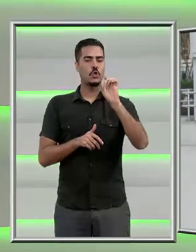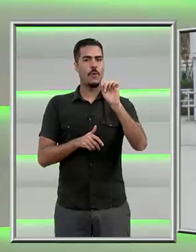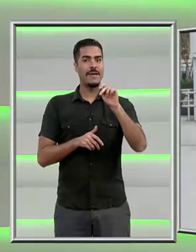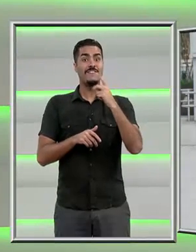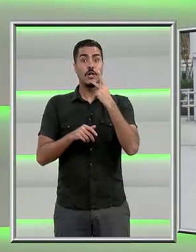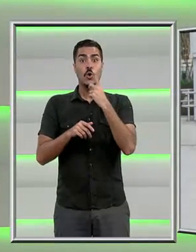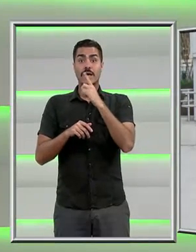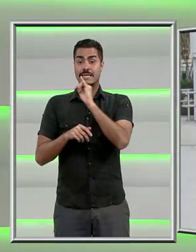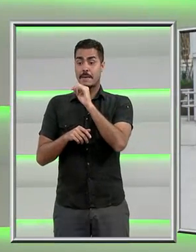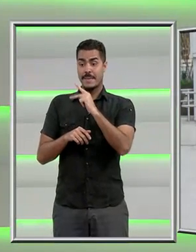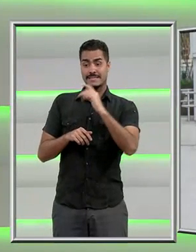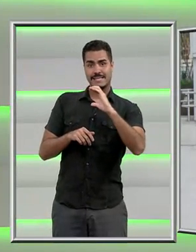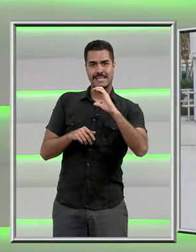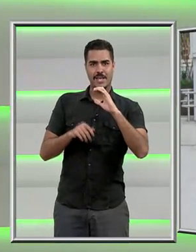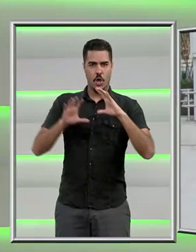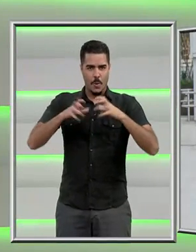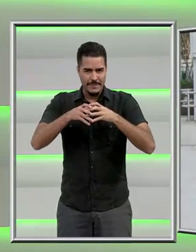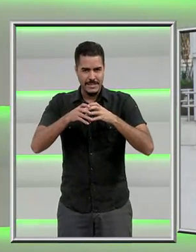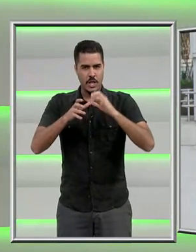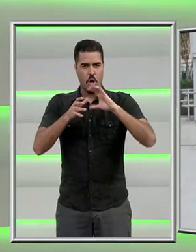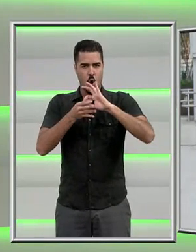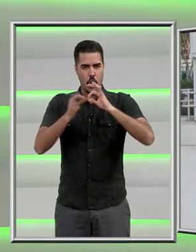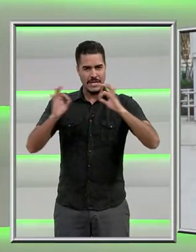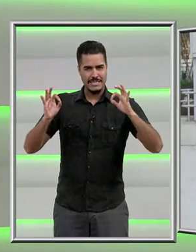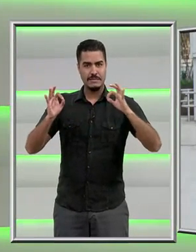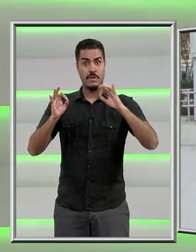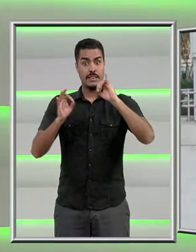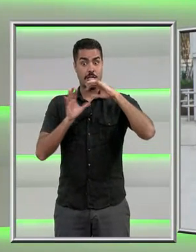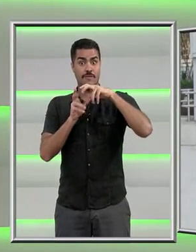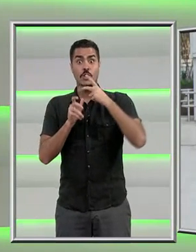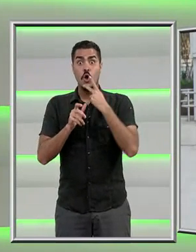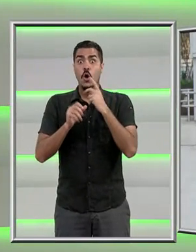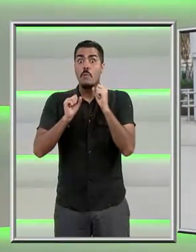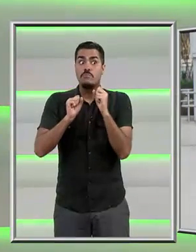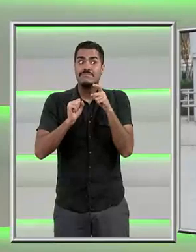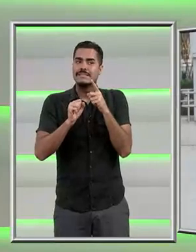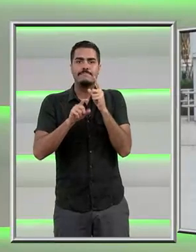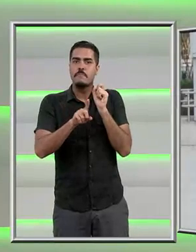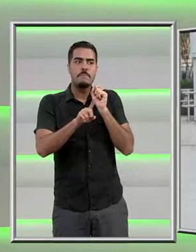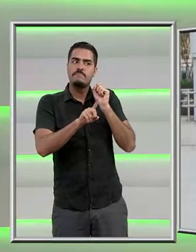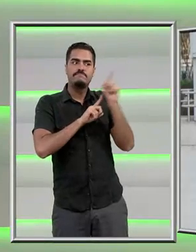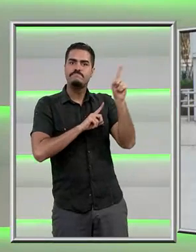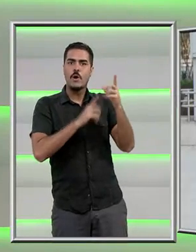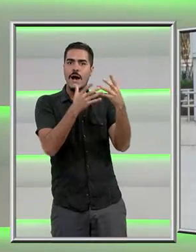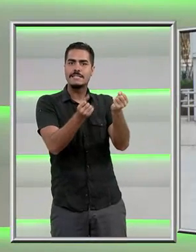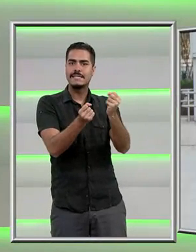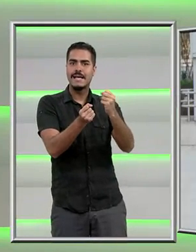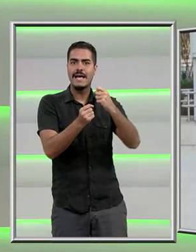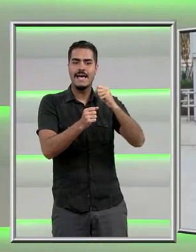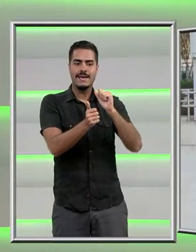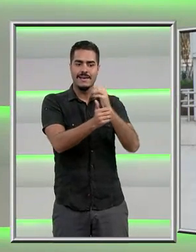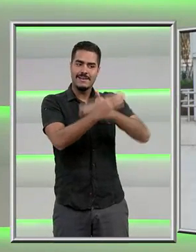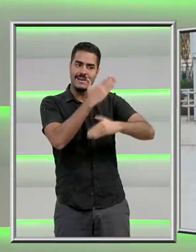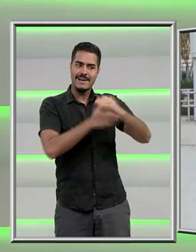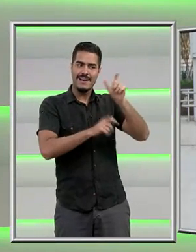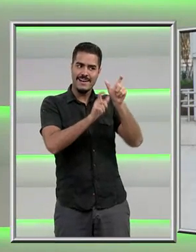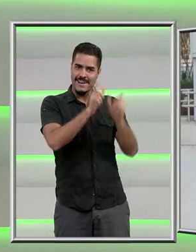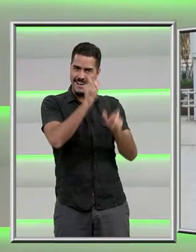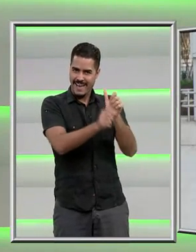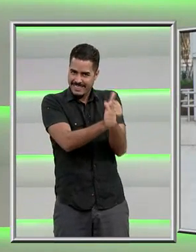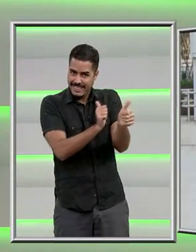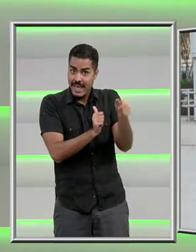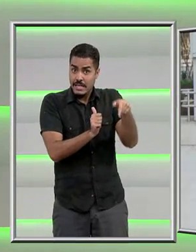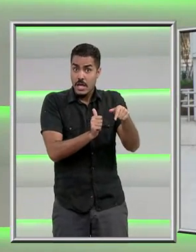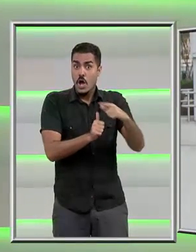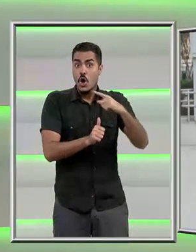IPC, a rejeitar as inscrições dos para-atletas russos. Isso devido ao esquema ilegal